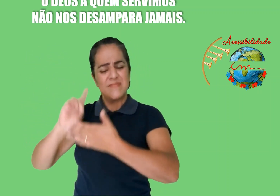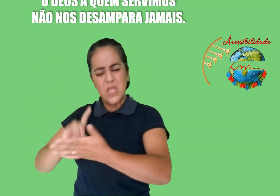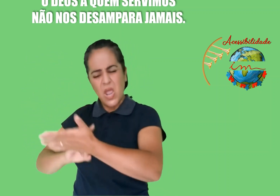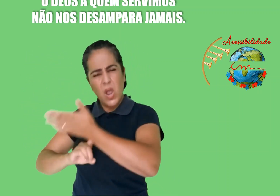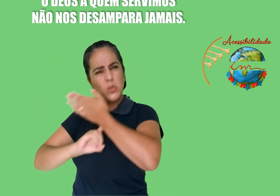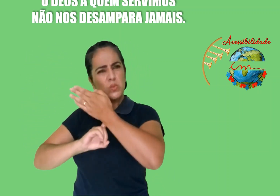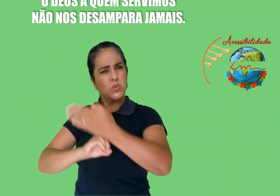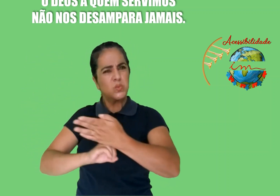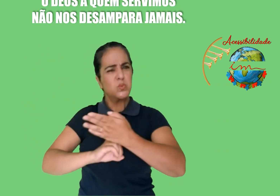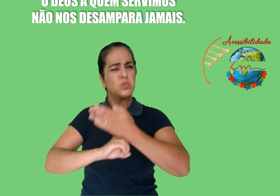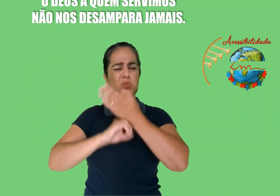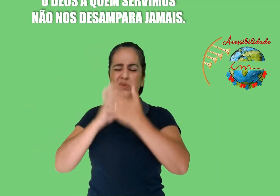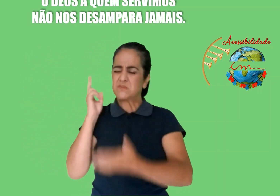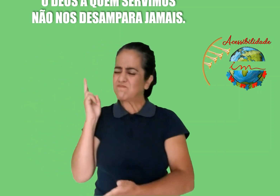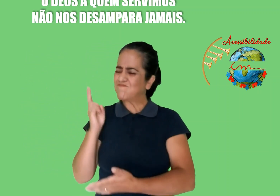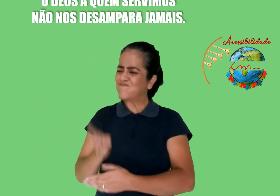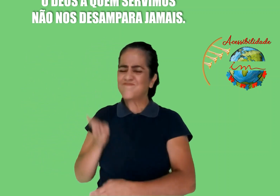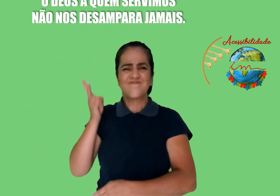examparar jamais.